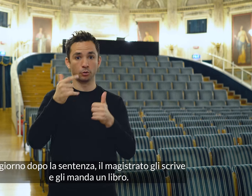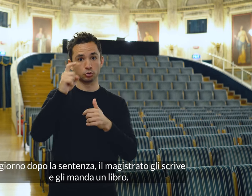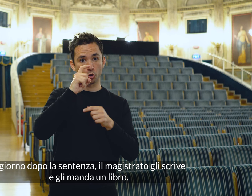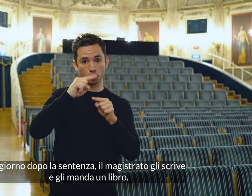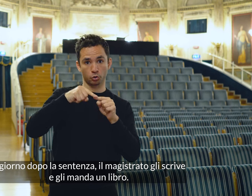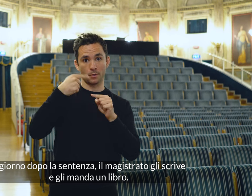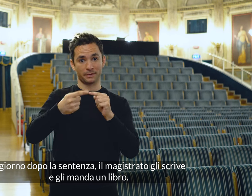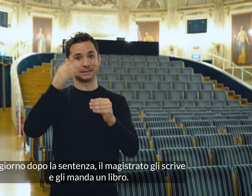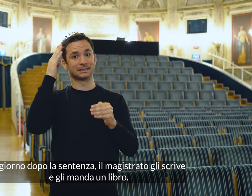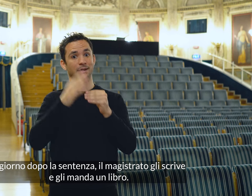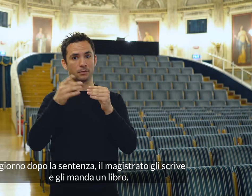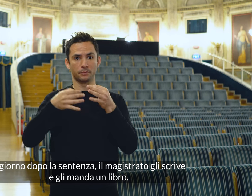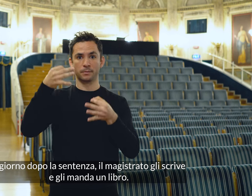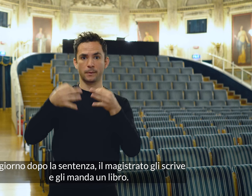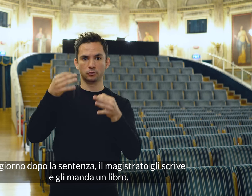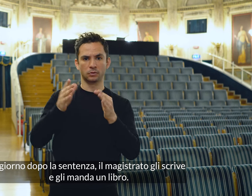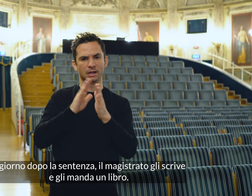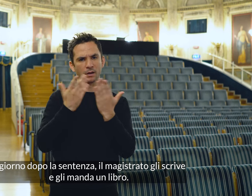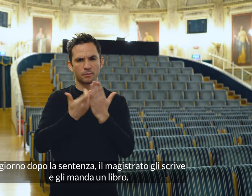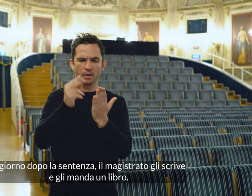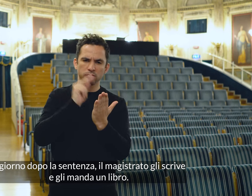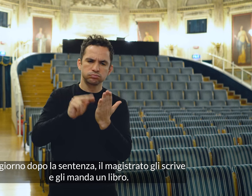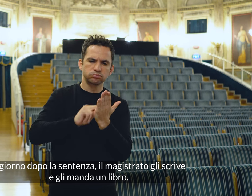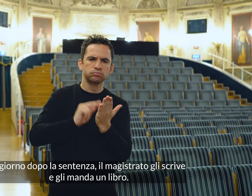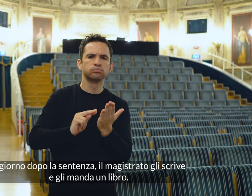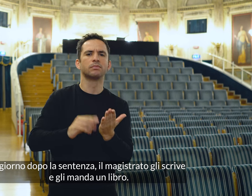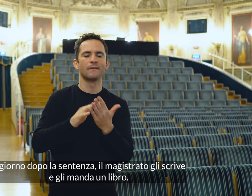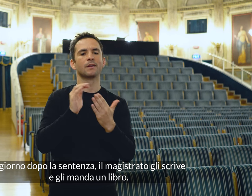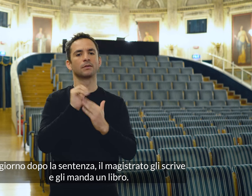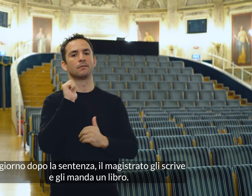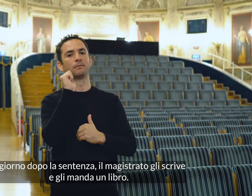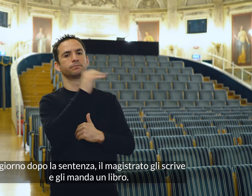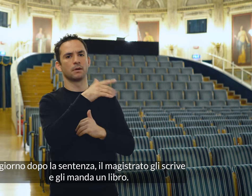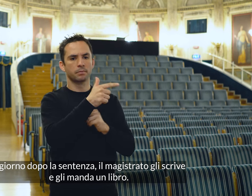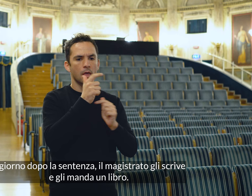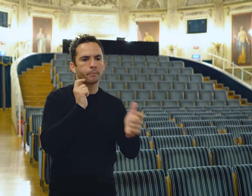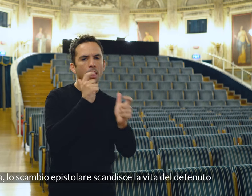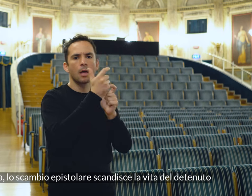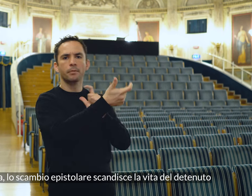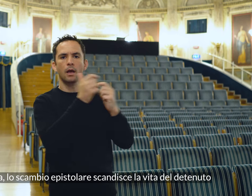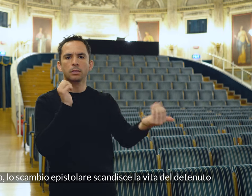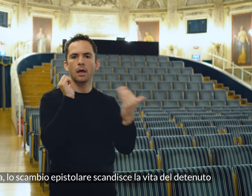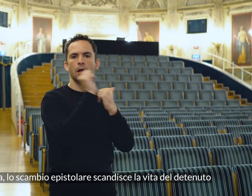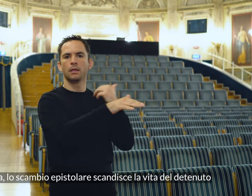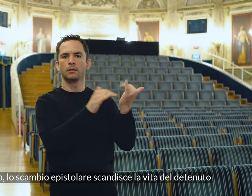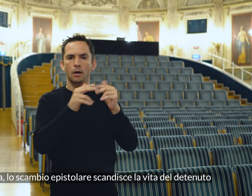Il giorno dopo la sentenza il magistrato gli scrive e gli manda un libro. Da allora lo scambio